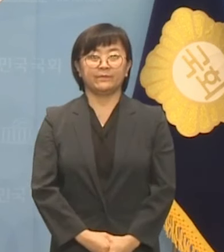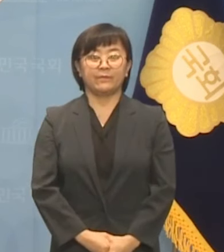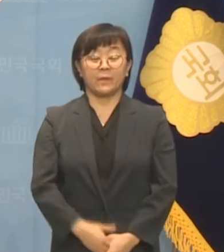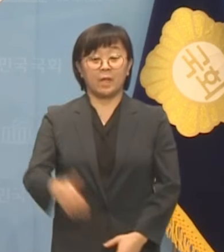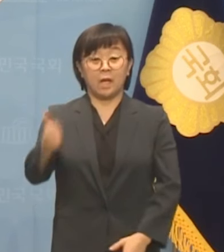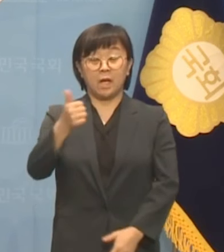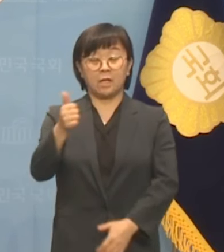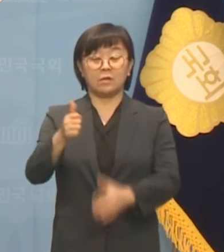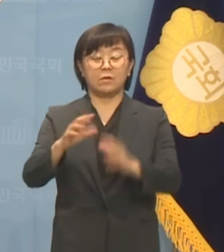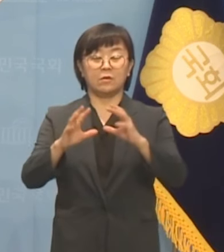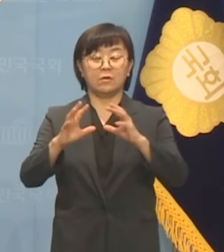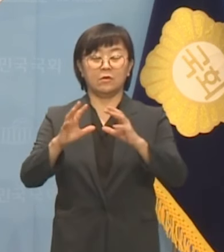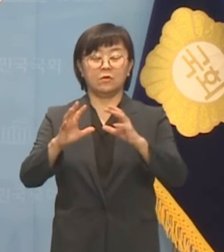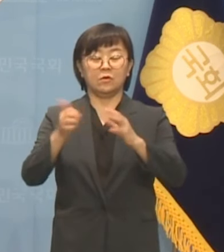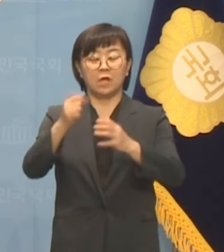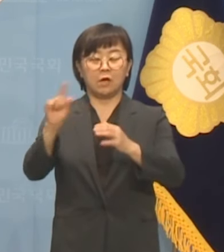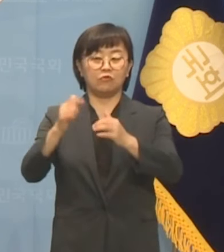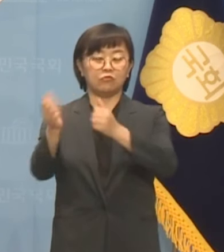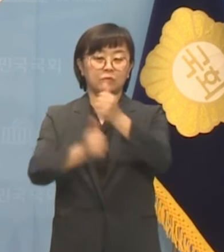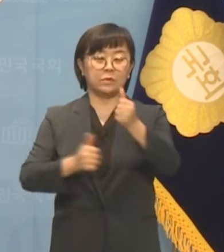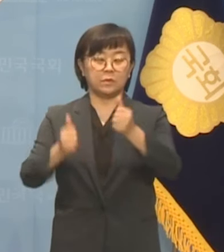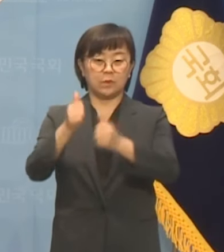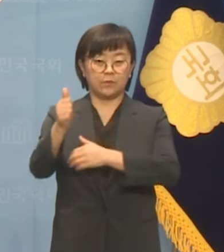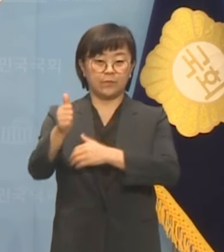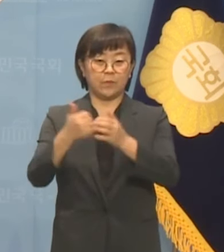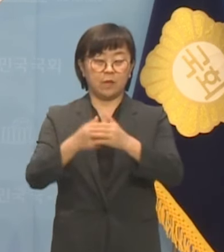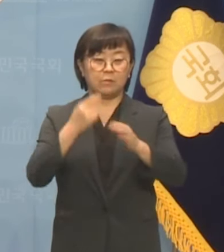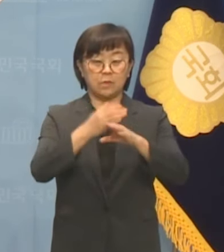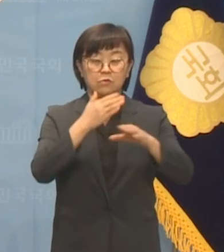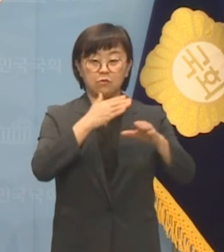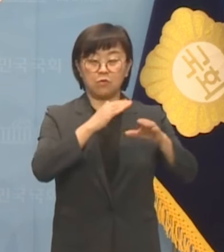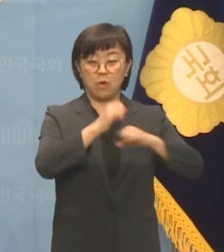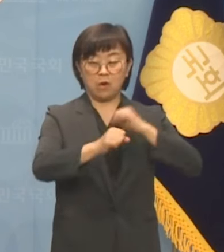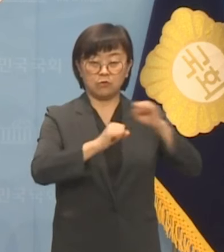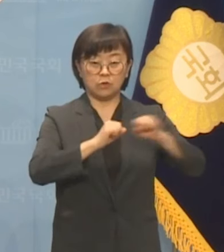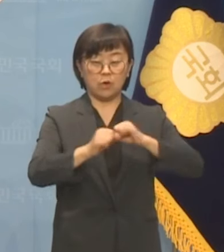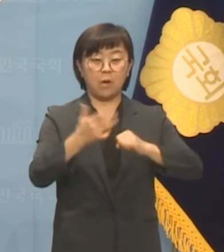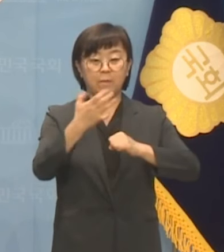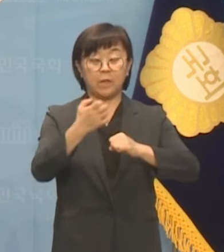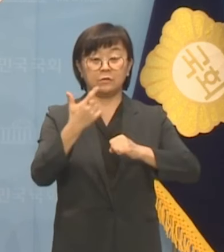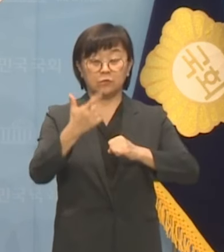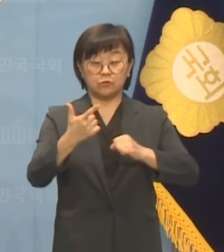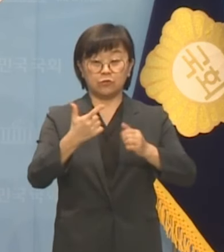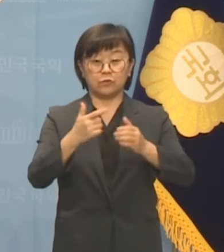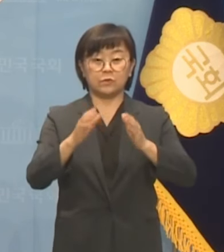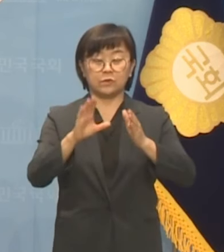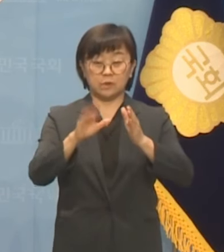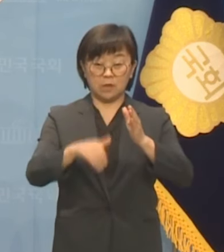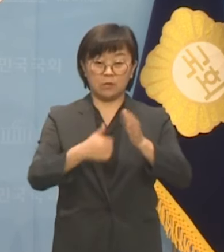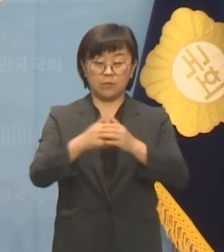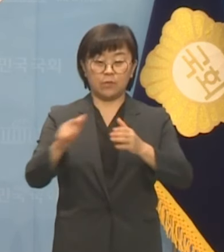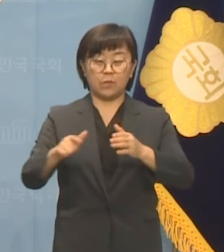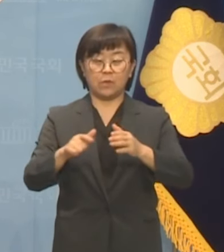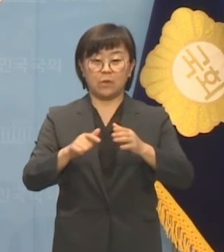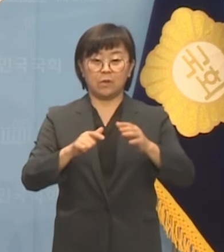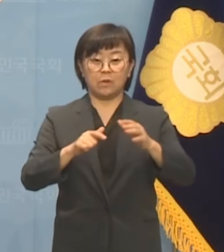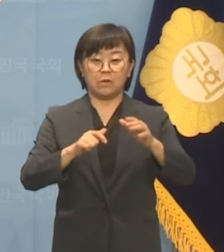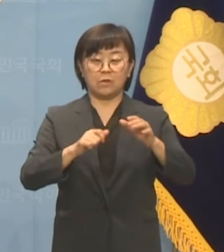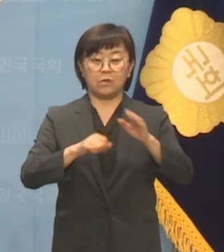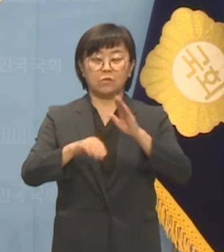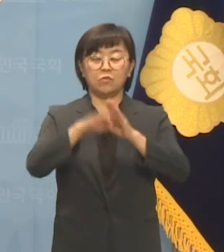한동훈 국민의힘 비상대책위원장이 민주화 운동을 한 86세대를 가리켜 종북성향으로